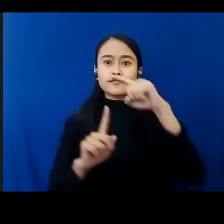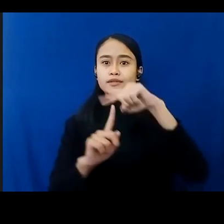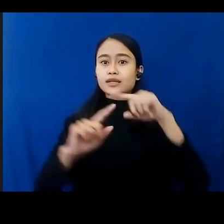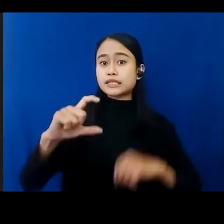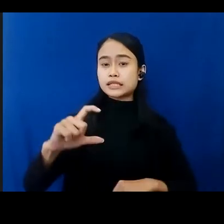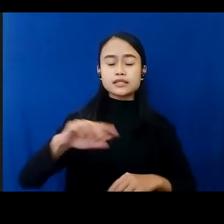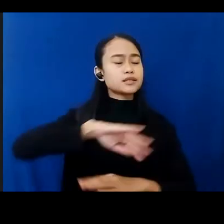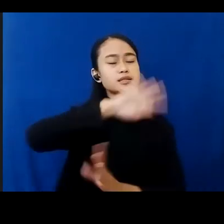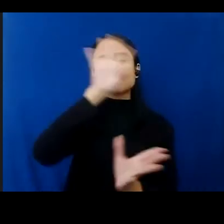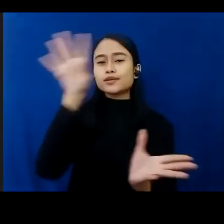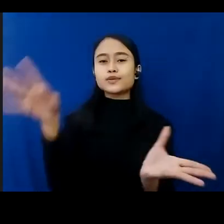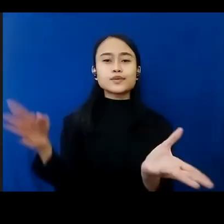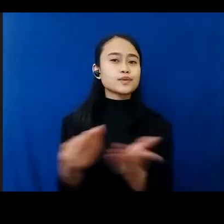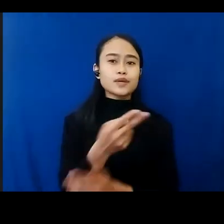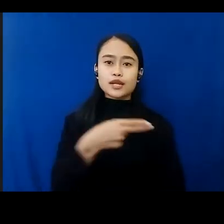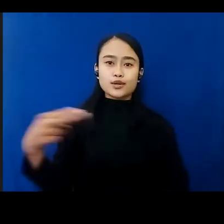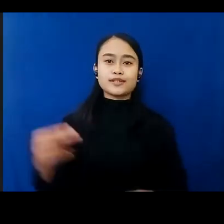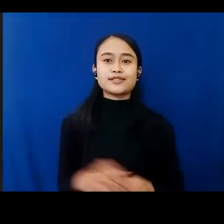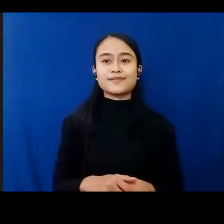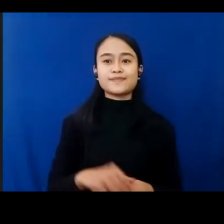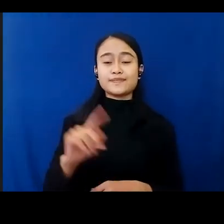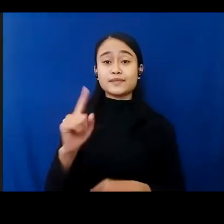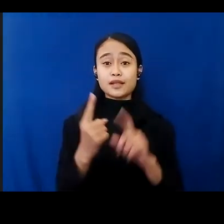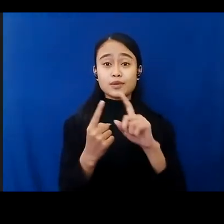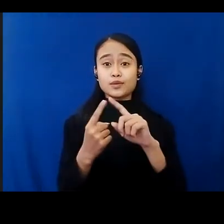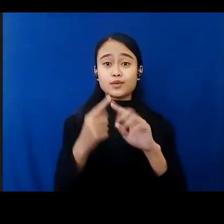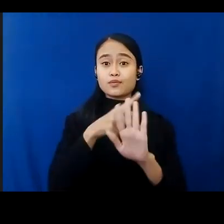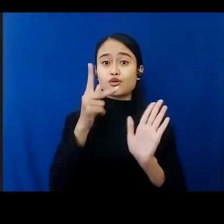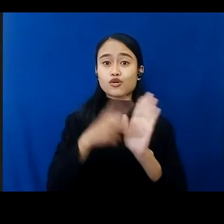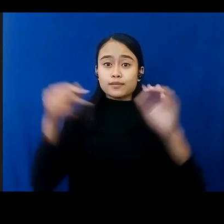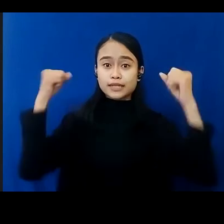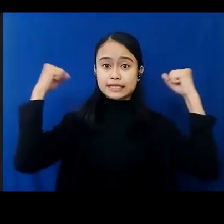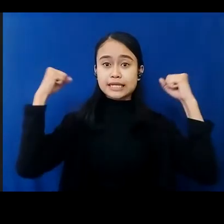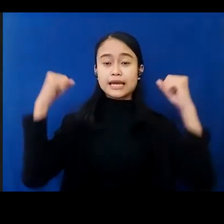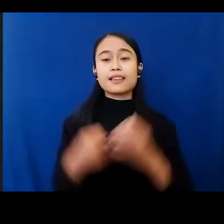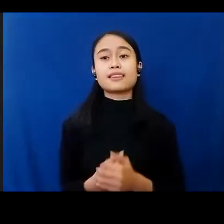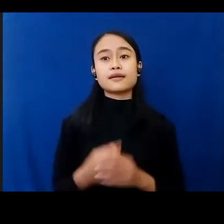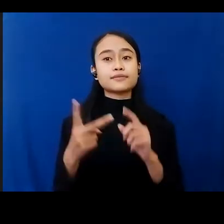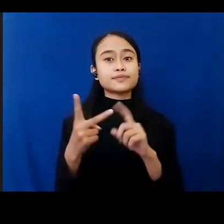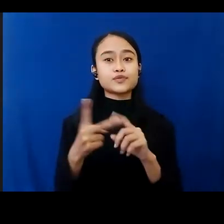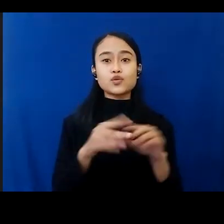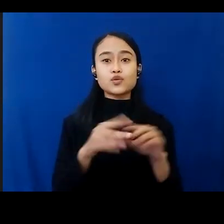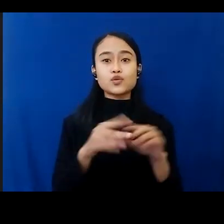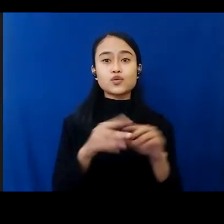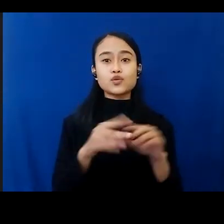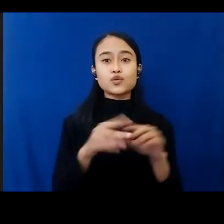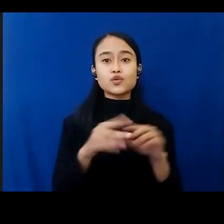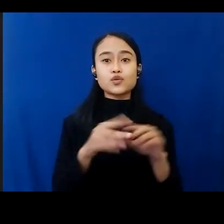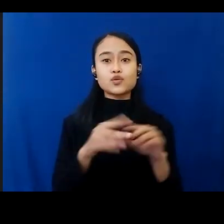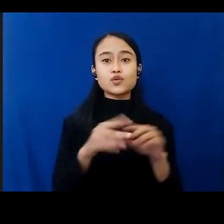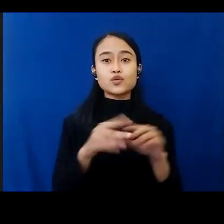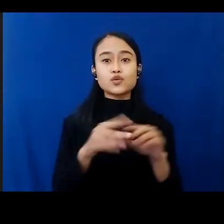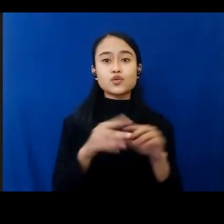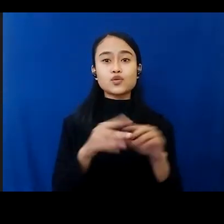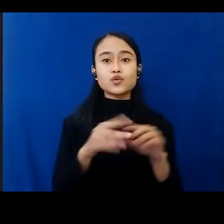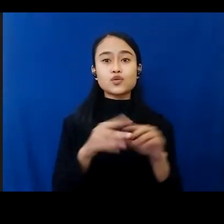yakni satu, program kesehatan dan nutrisi dua, program pendidikan tiga, program